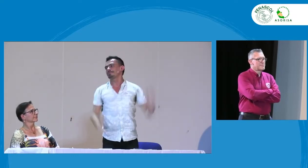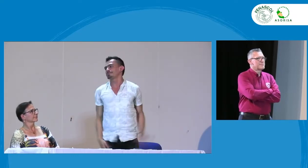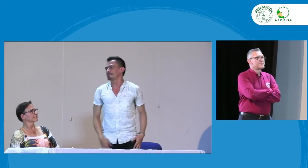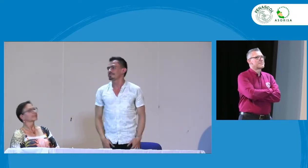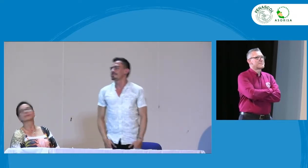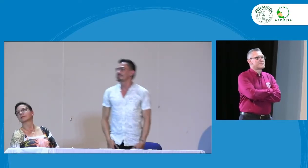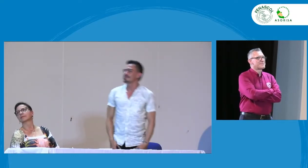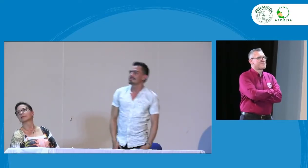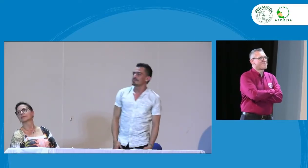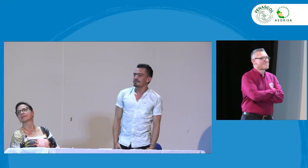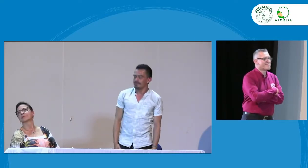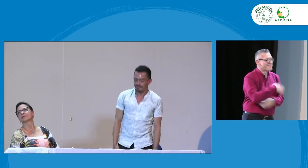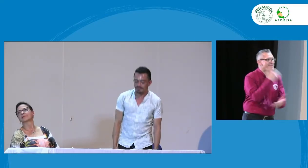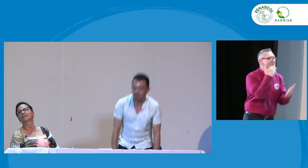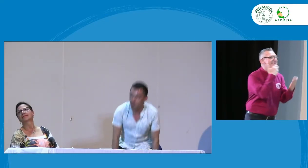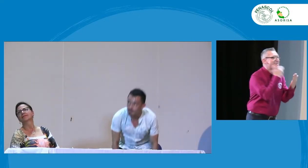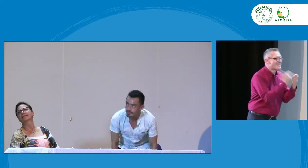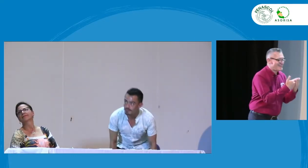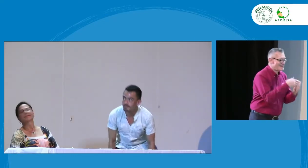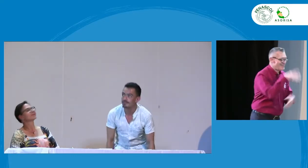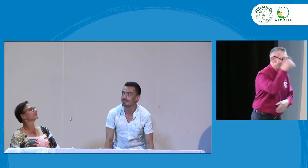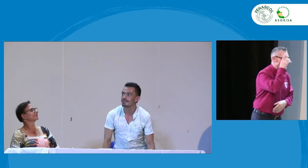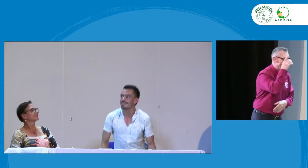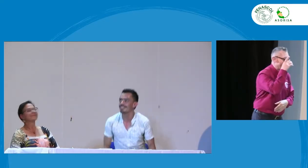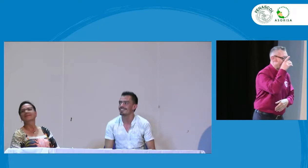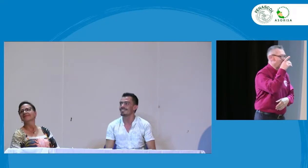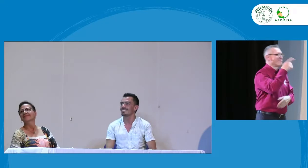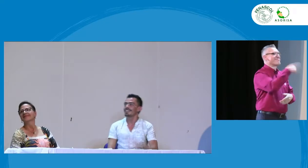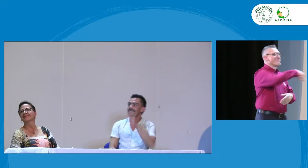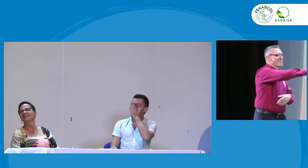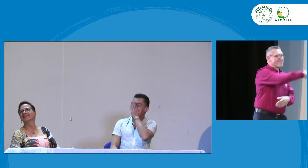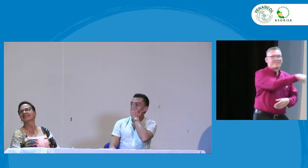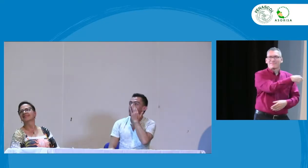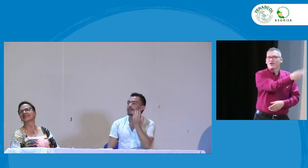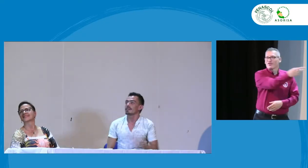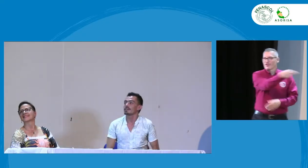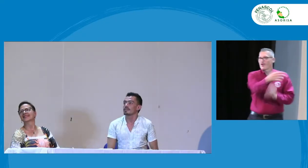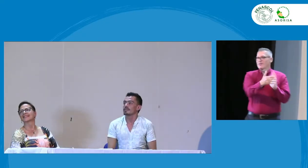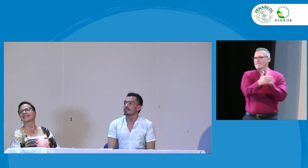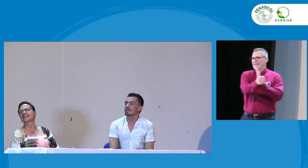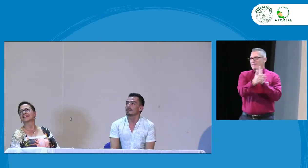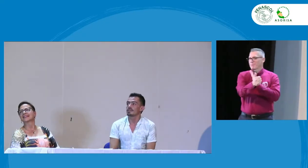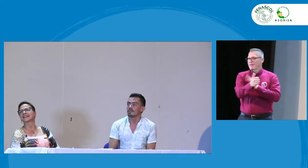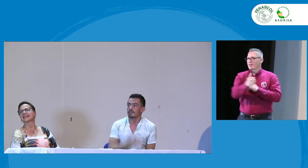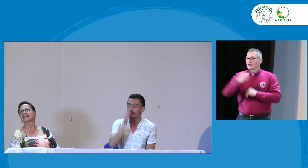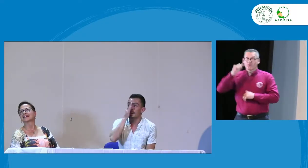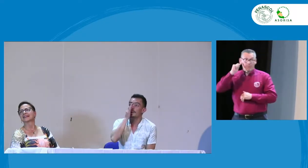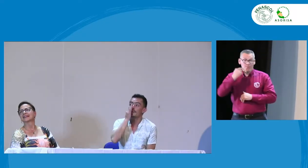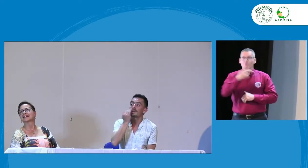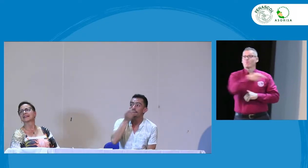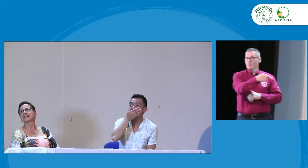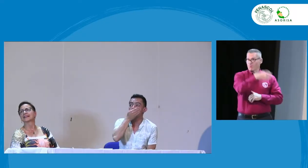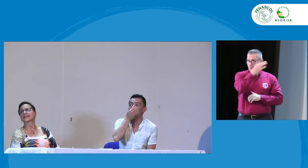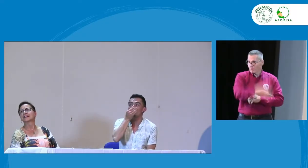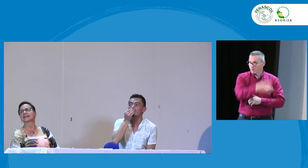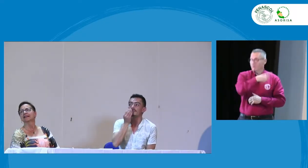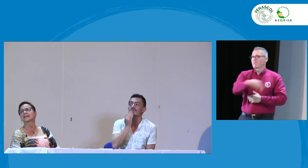colombiana y esto es una propuesta que yo creo que nos va a permitir construir y avanzar correctamente muy bien gracias Diego y también